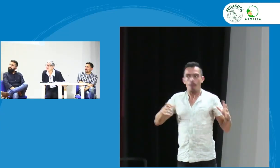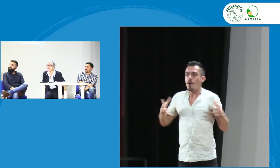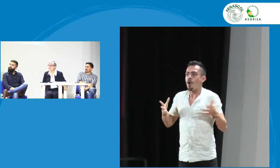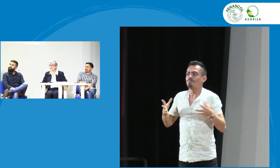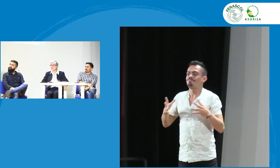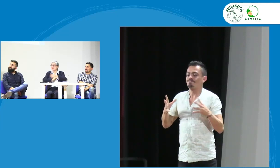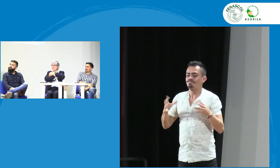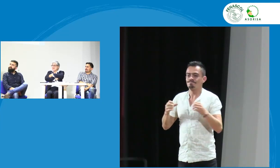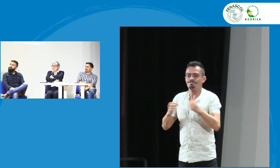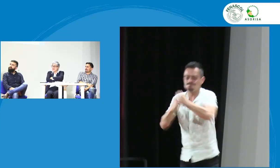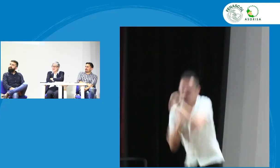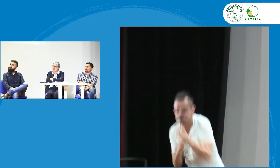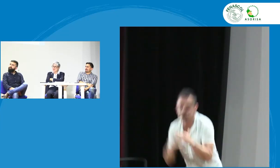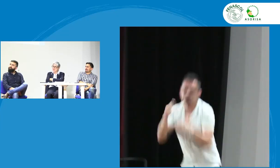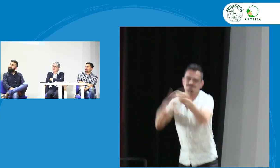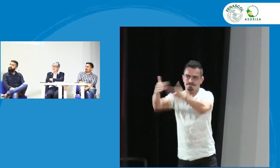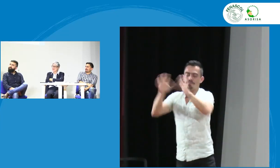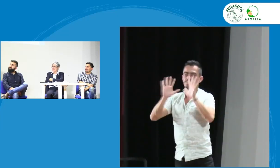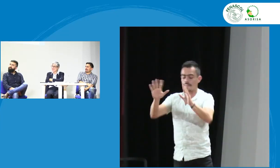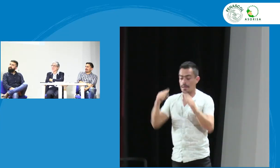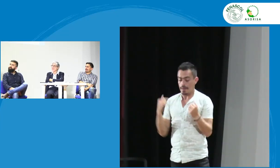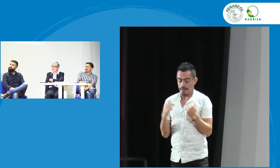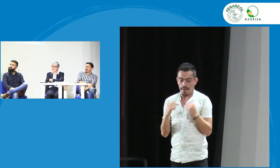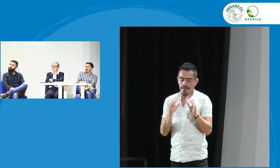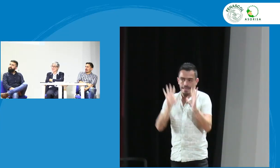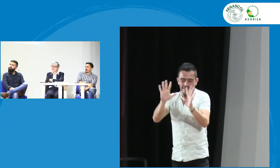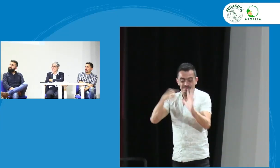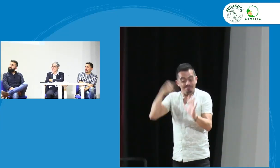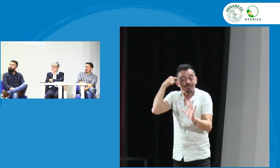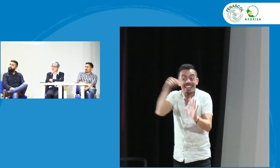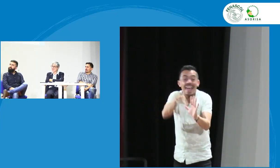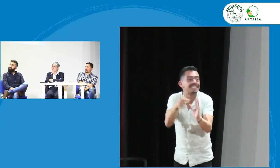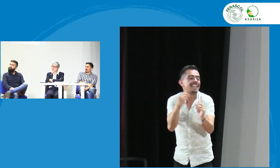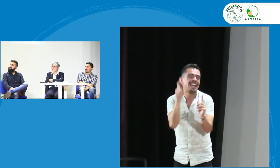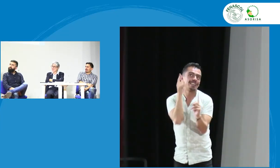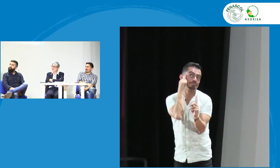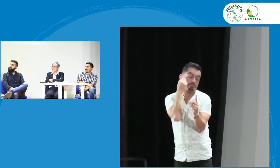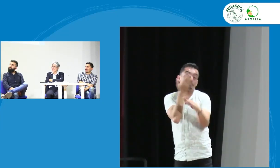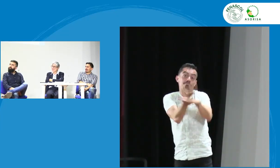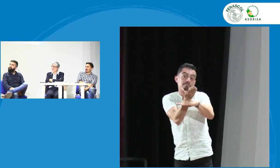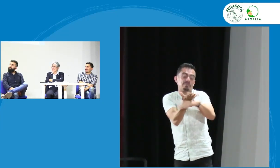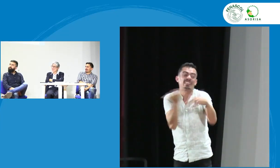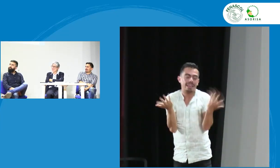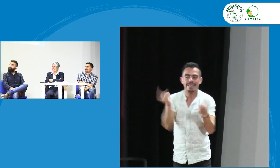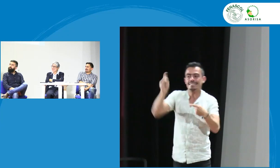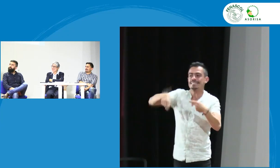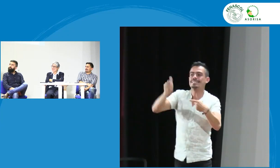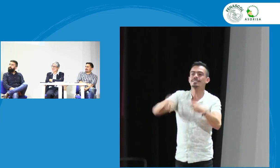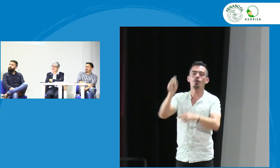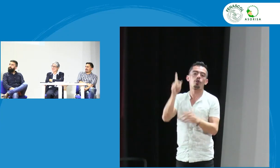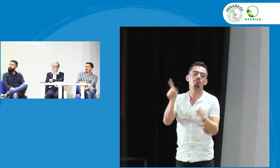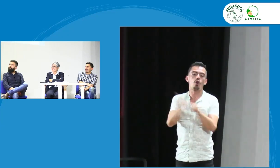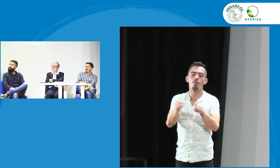muy reiterativo quiero como pensar como las bases para poder construir y propongo lo siguiente